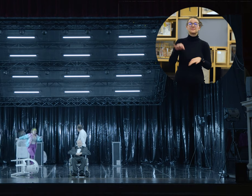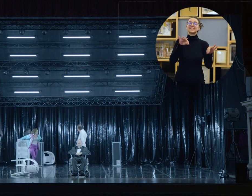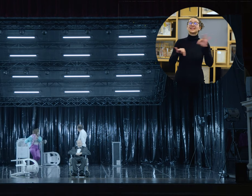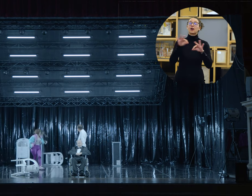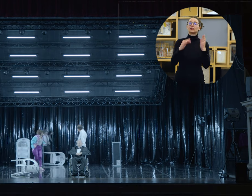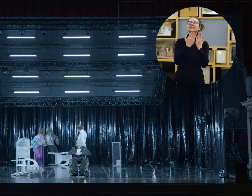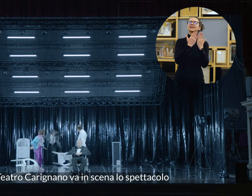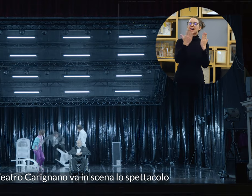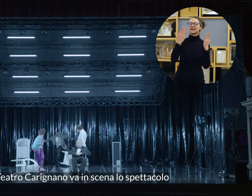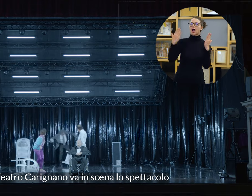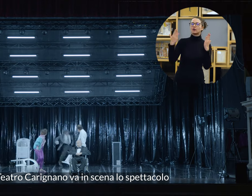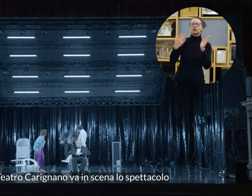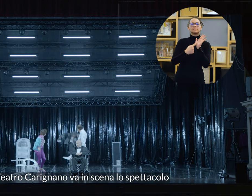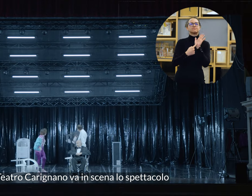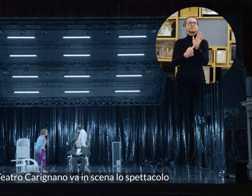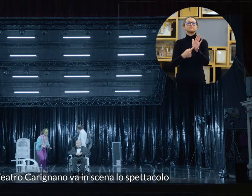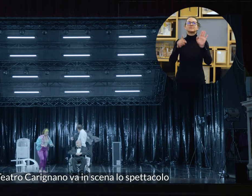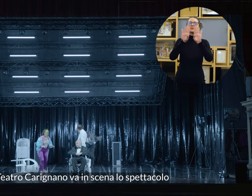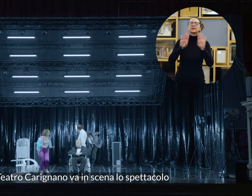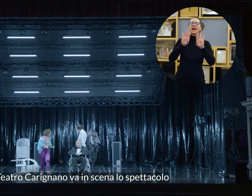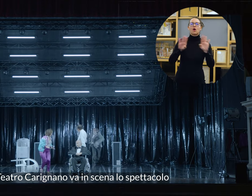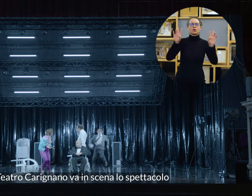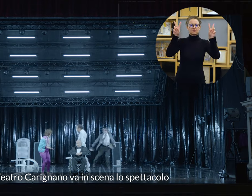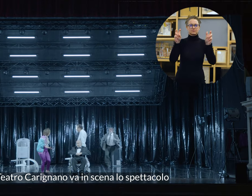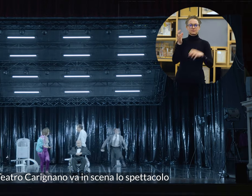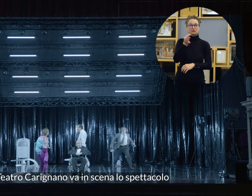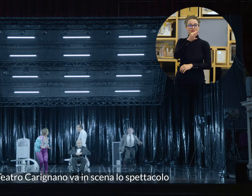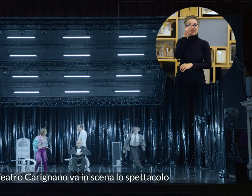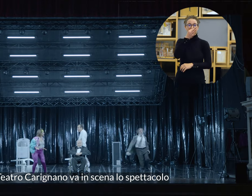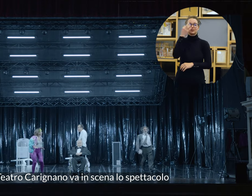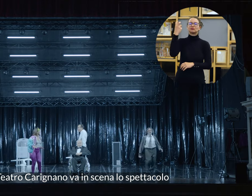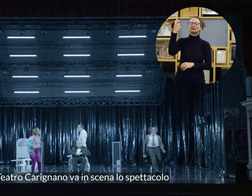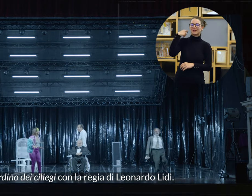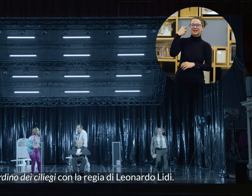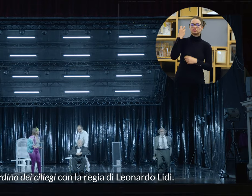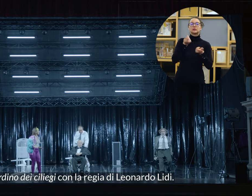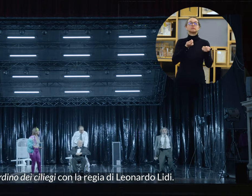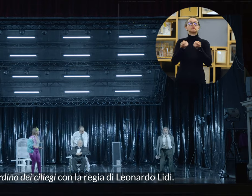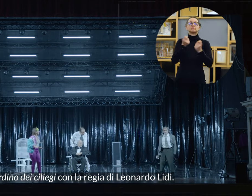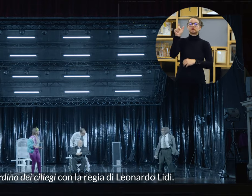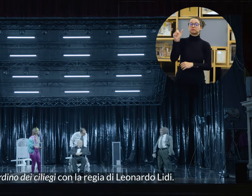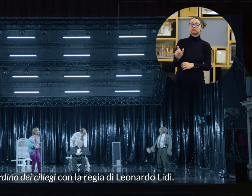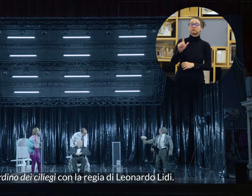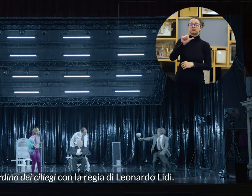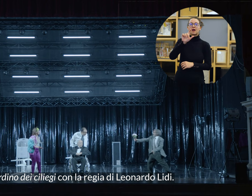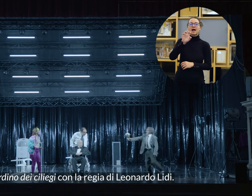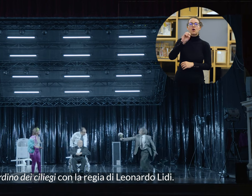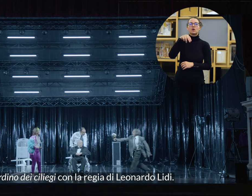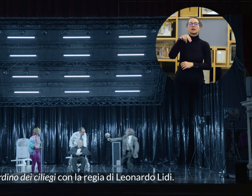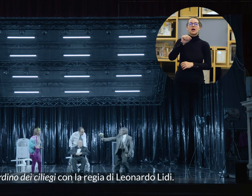Al Teatro Carignano va in scena lo spettacolo Il Giardino dei Ciliegi, con la